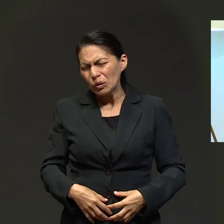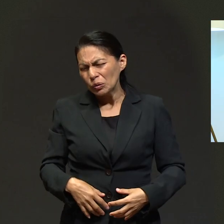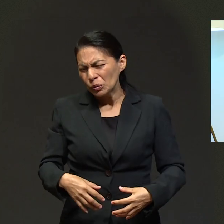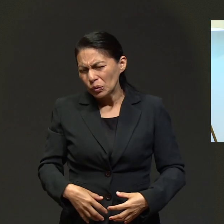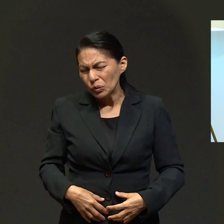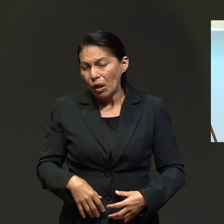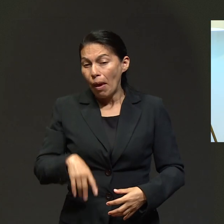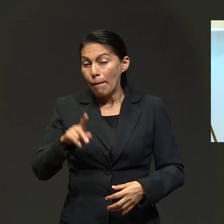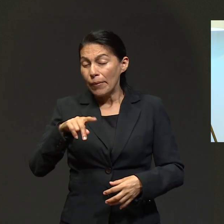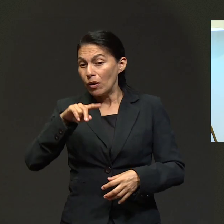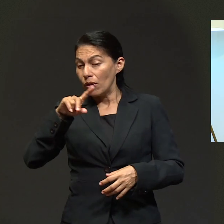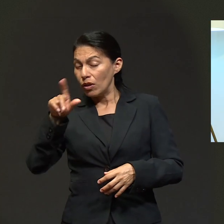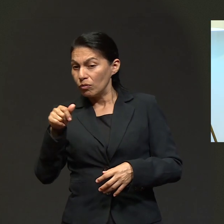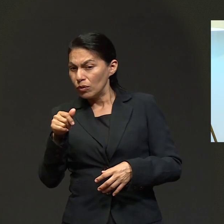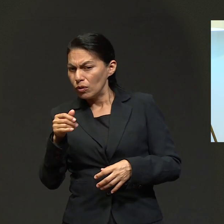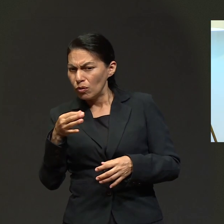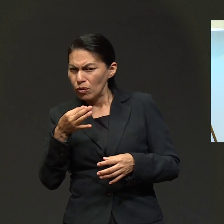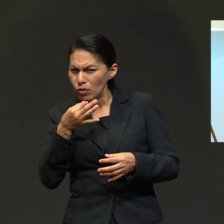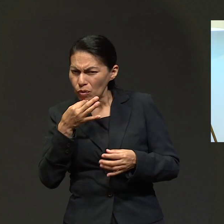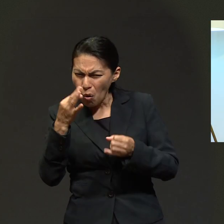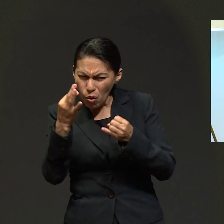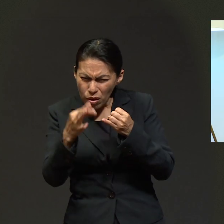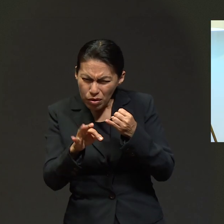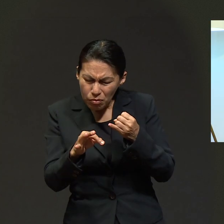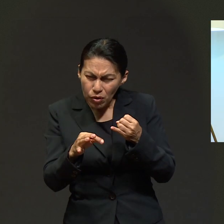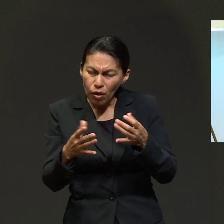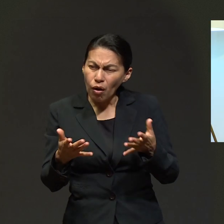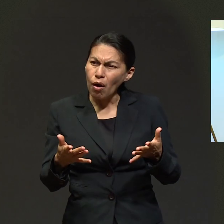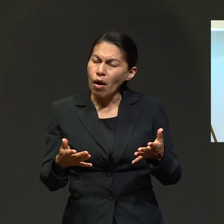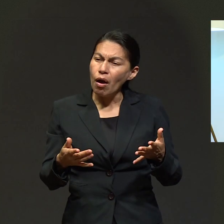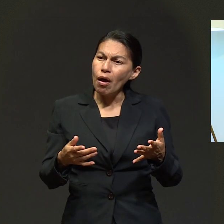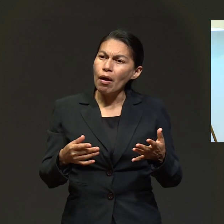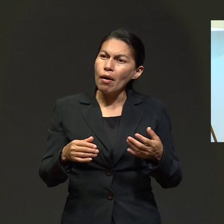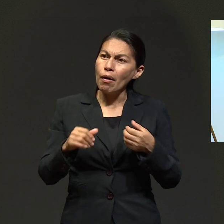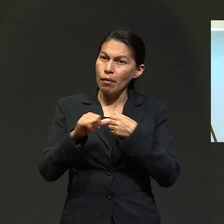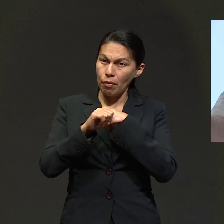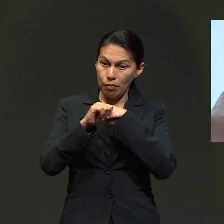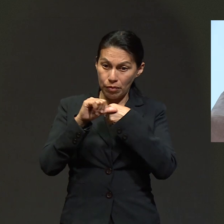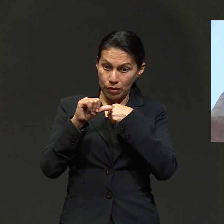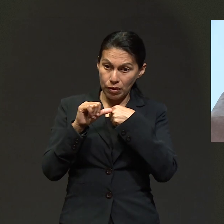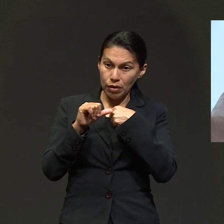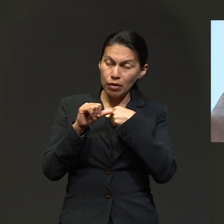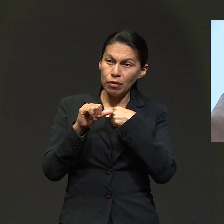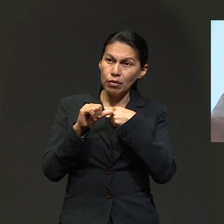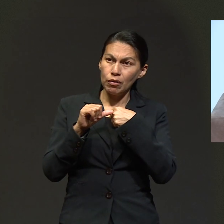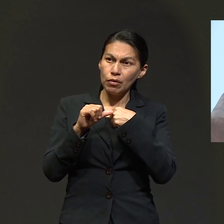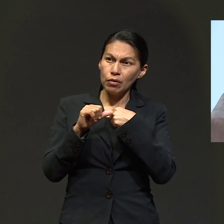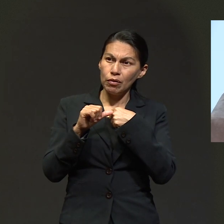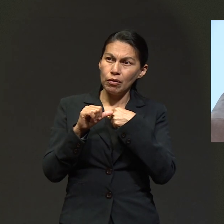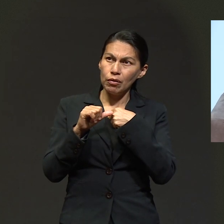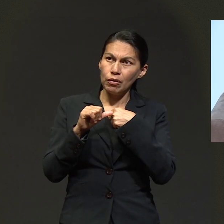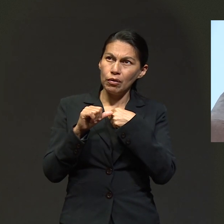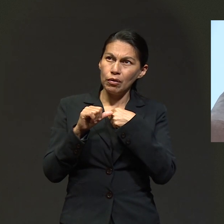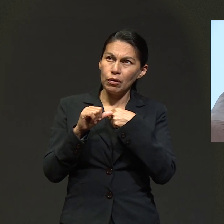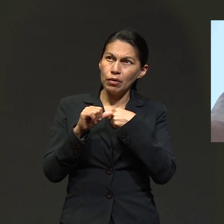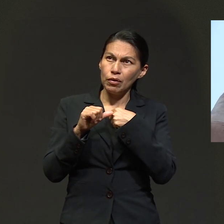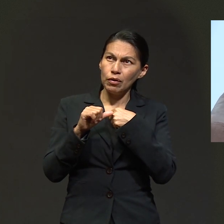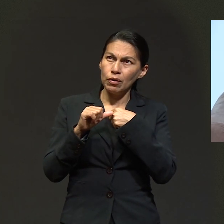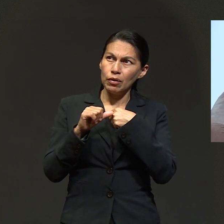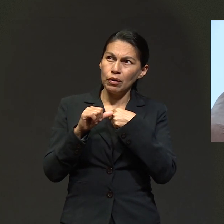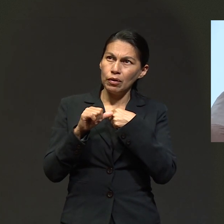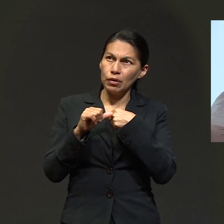nada que hacer, el tumor era muy grande. Pero en el último momento apareció nuevamente la mano de Dios y me operaron.